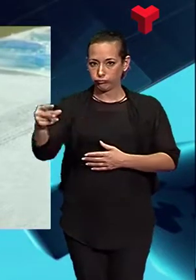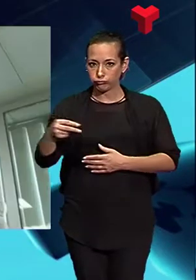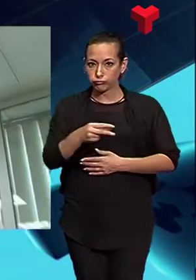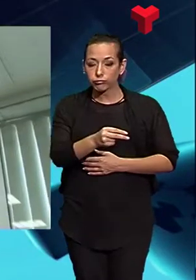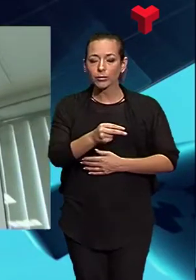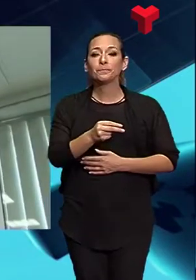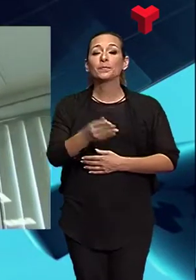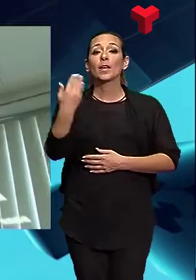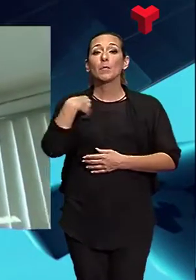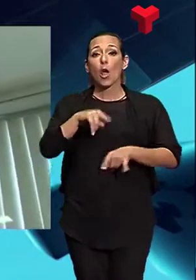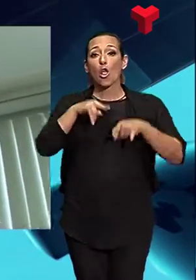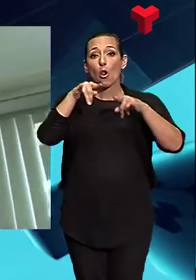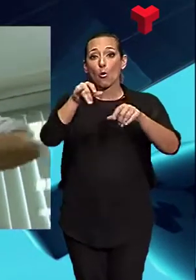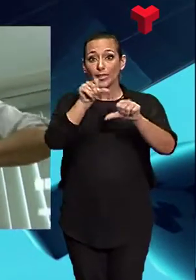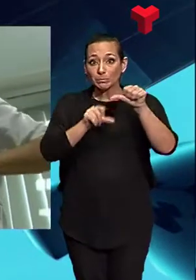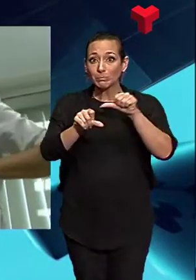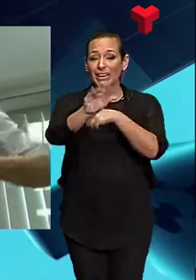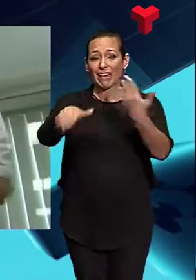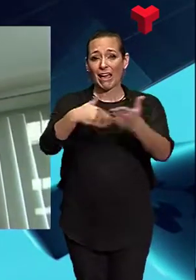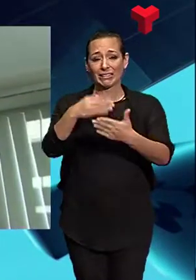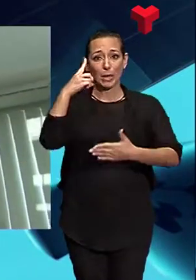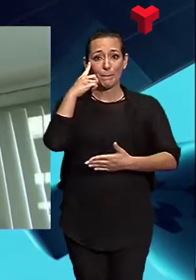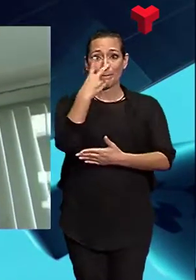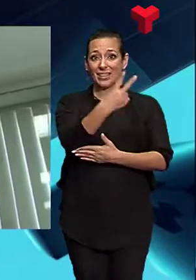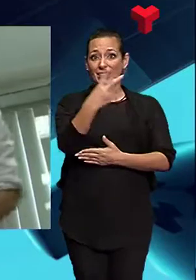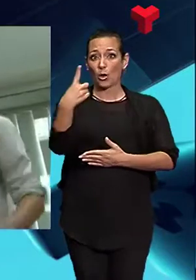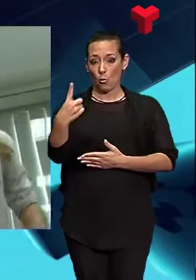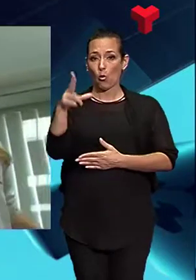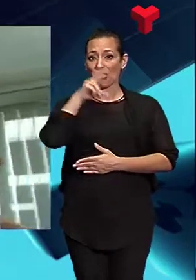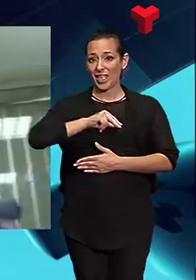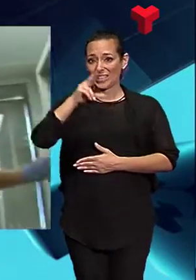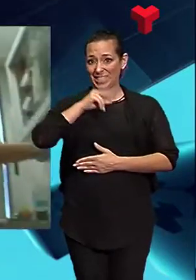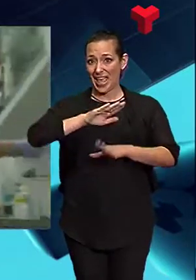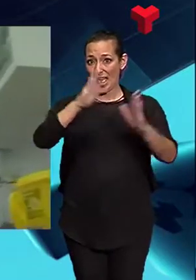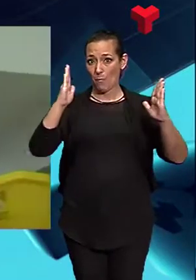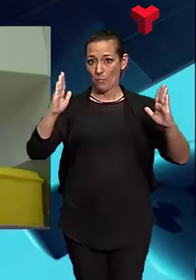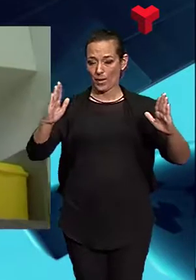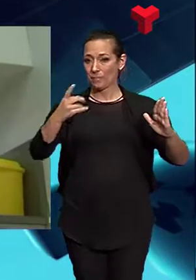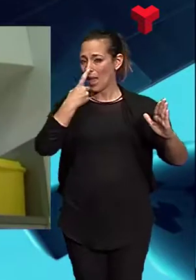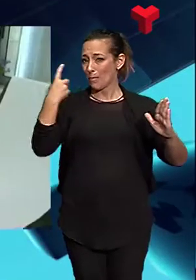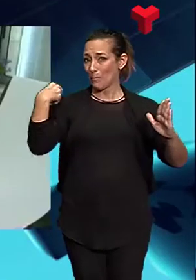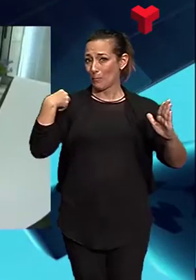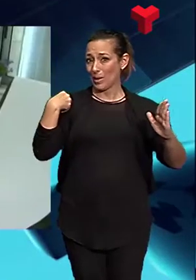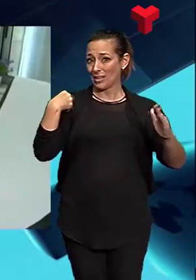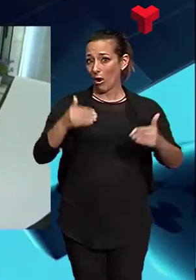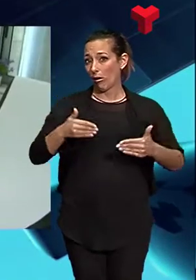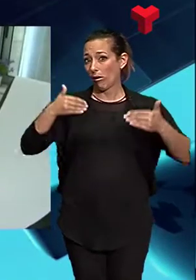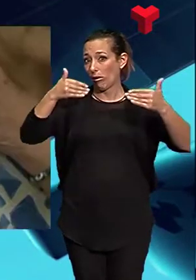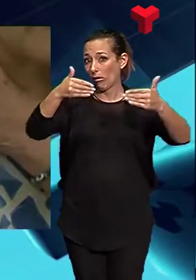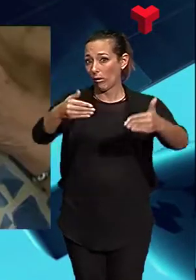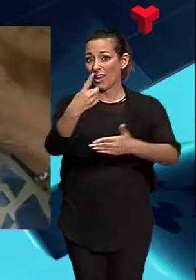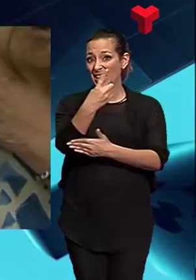des d'aquest dilluns i fins al 21 de desembre. L'any passat, l'epidèmia de grip es va perllongar durant 13